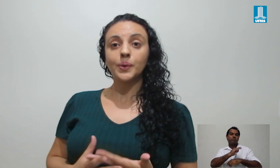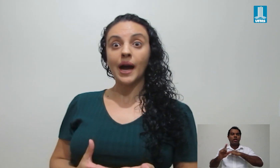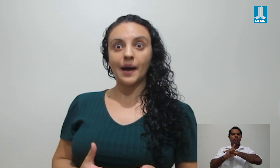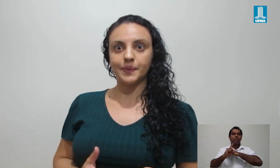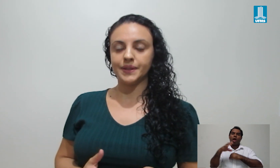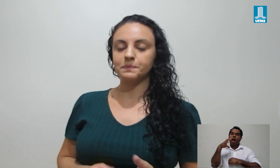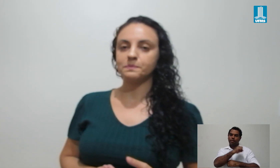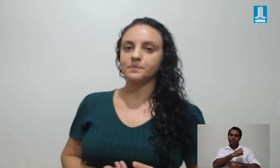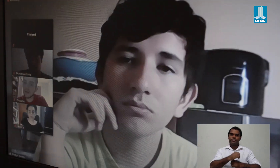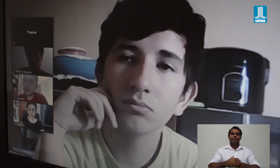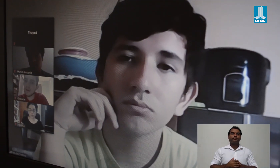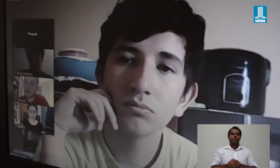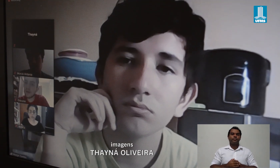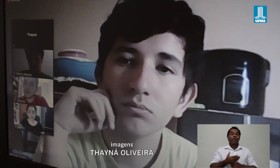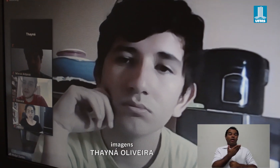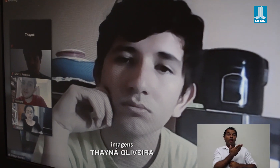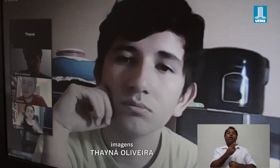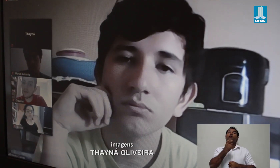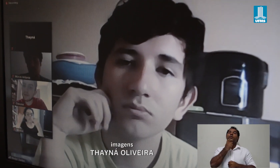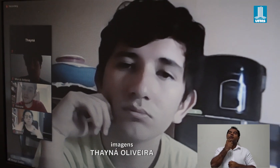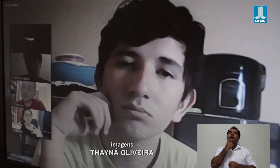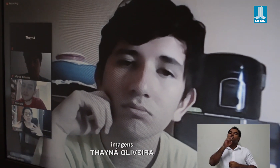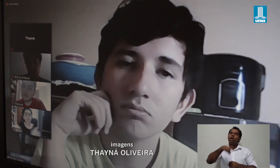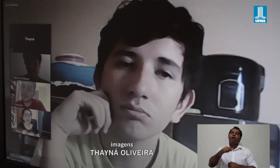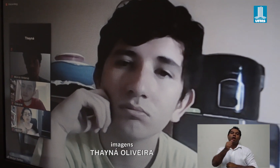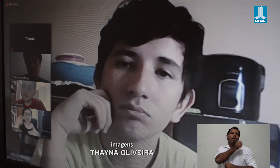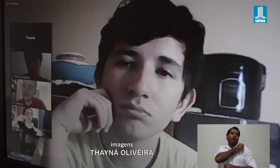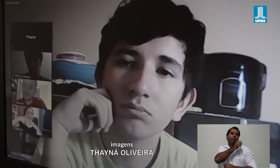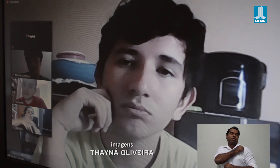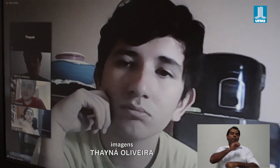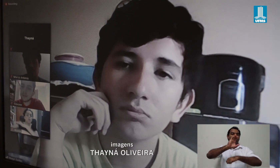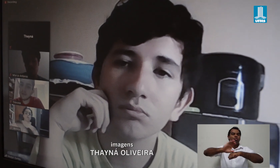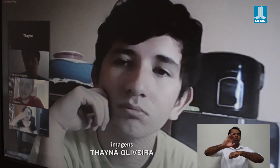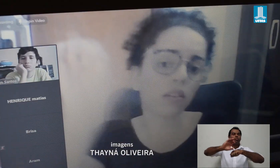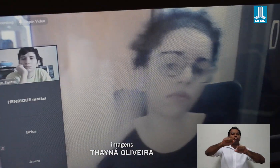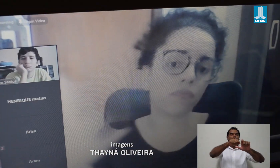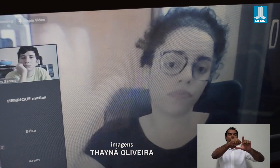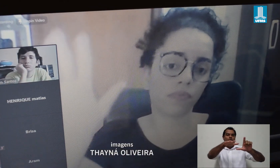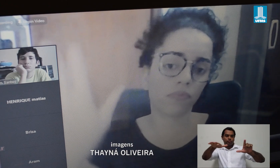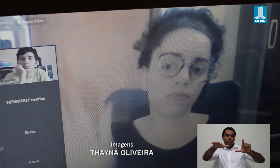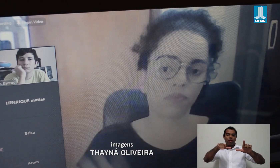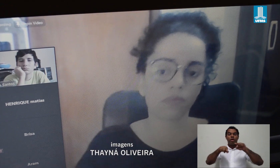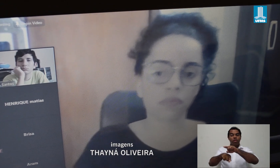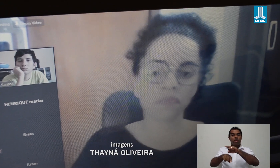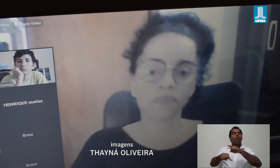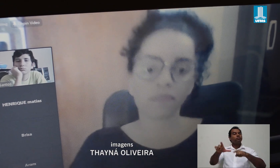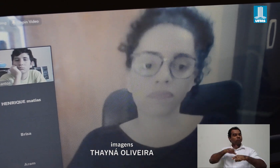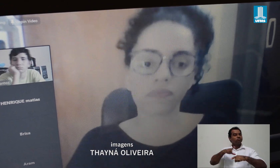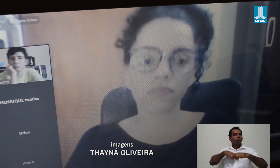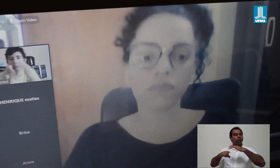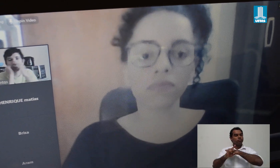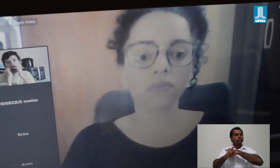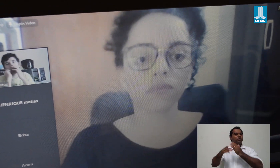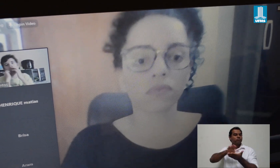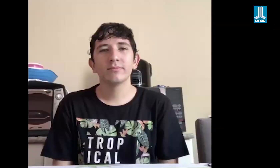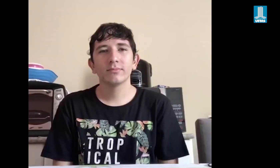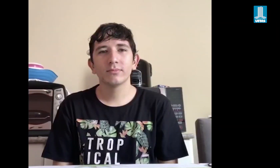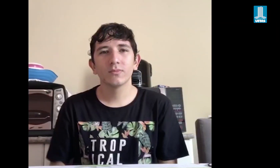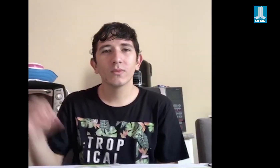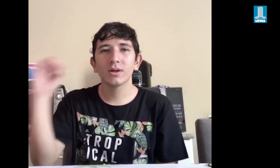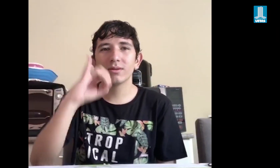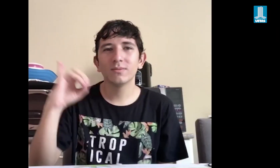de forma muito rápida. O Edwin é acadêmico do curso de audiovisual e um dos estudantes atendidos pelos intérpretes.